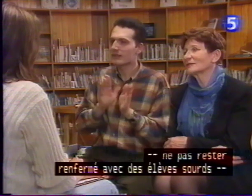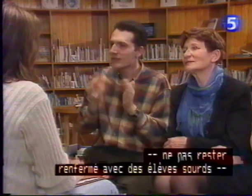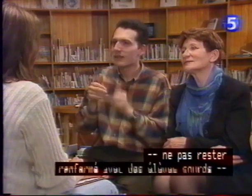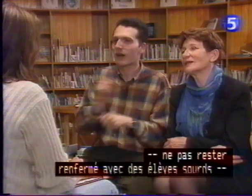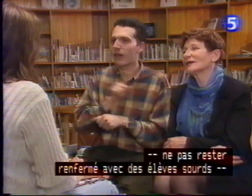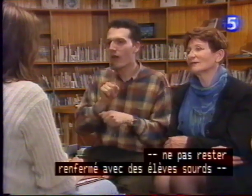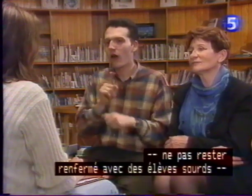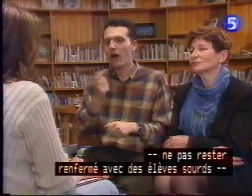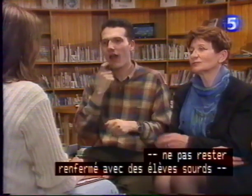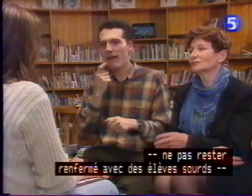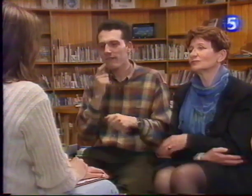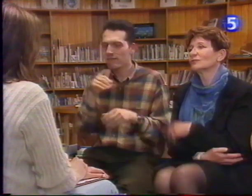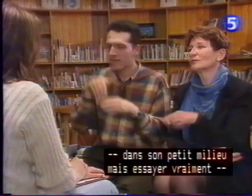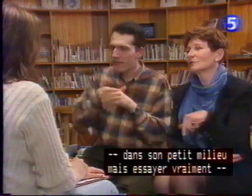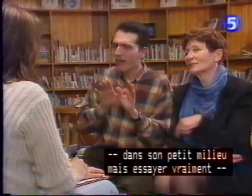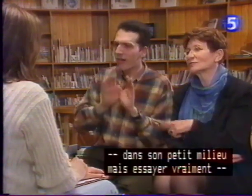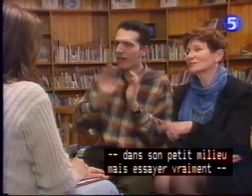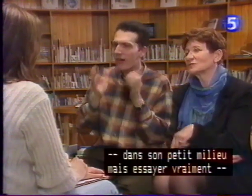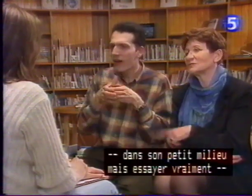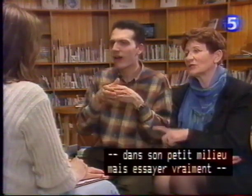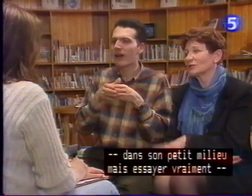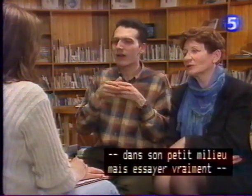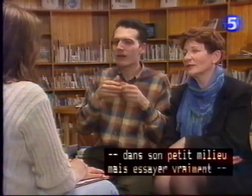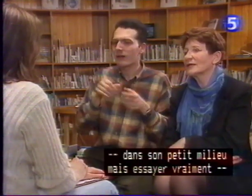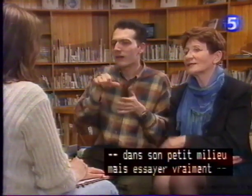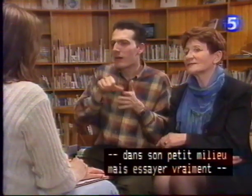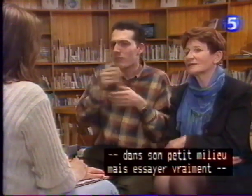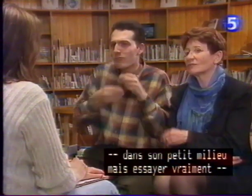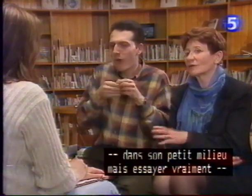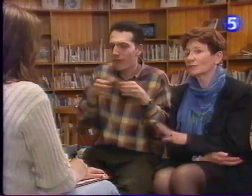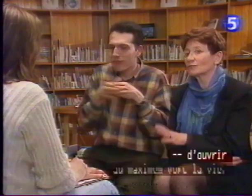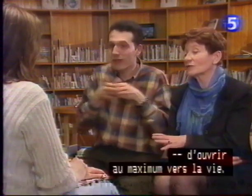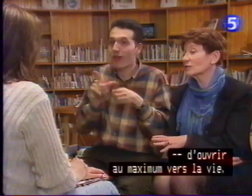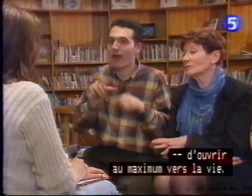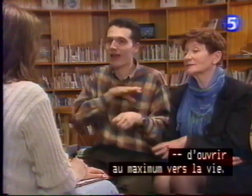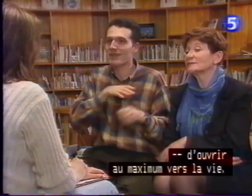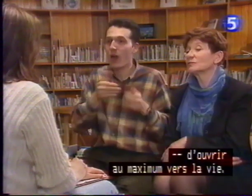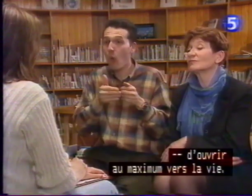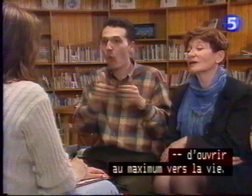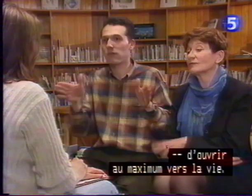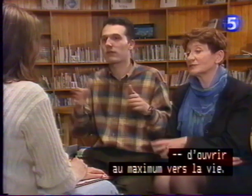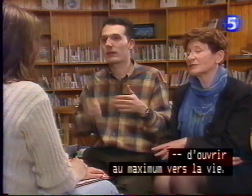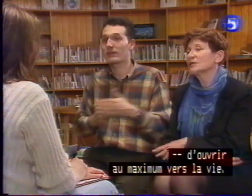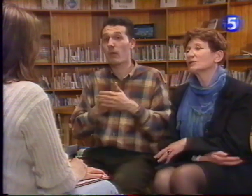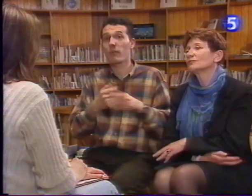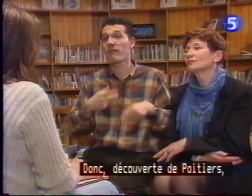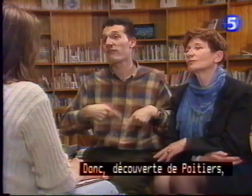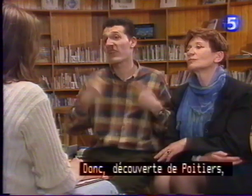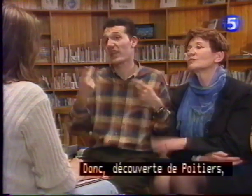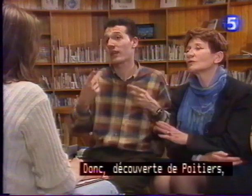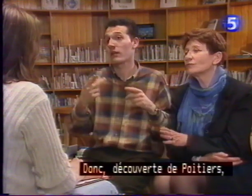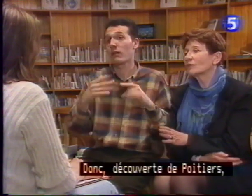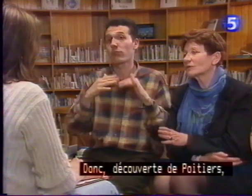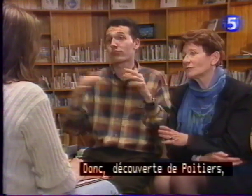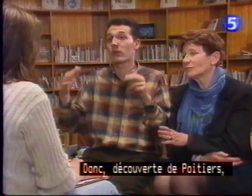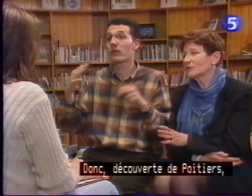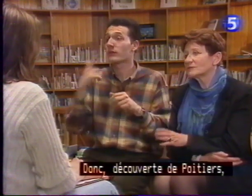élèves sourds dans son petit milieu, essayer vraiment d'ouvrir au maximum vers la vie. Donc, découverte de Poitiers,